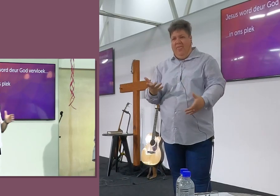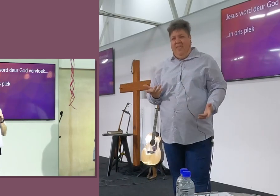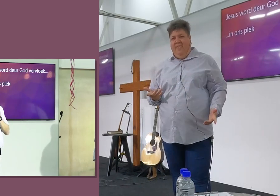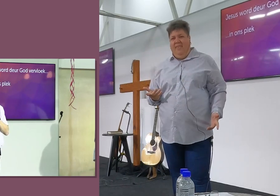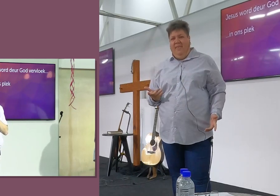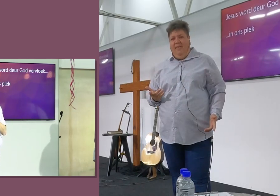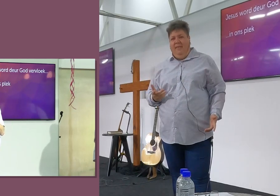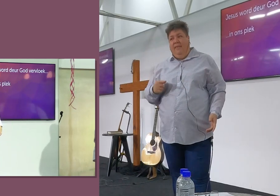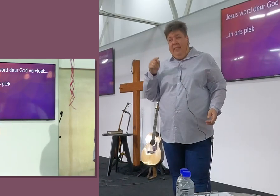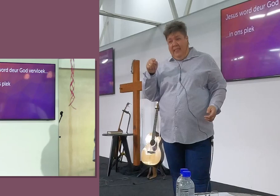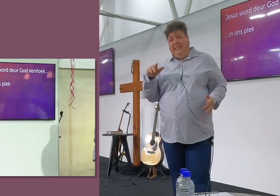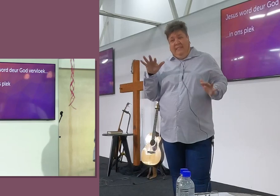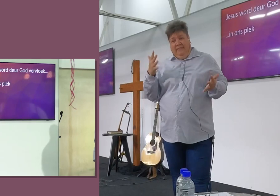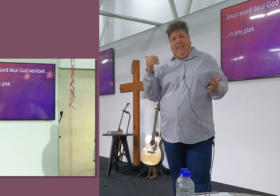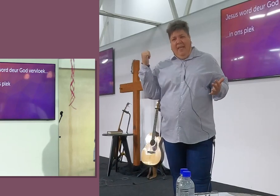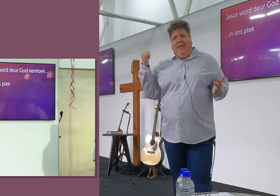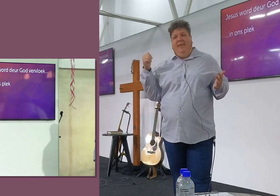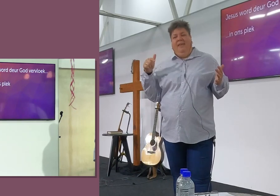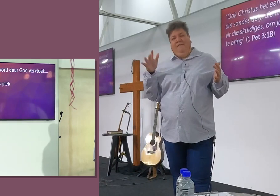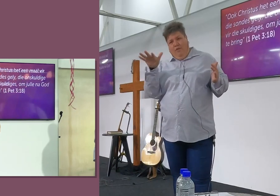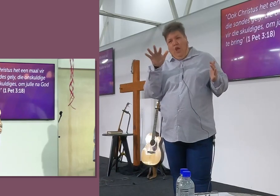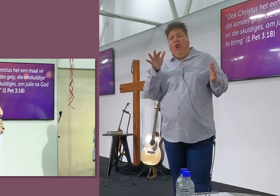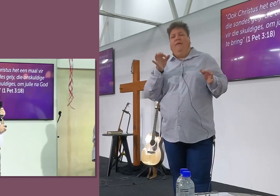Dis wat hy afspeel, Voor ons oog,